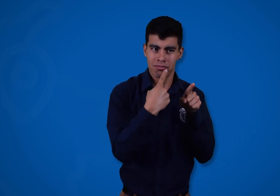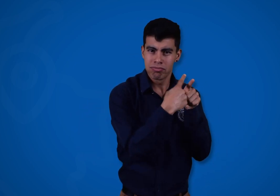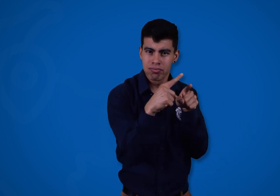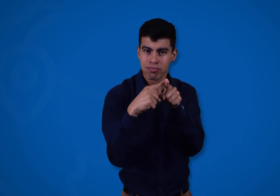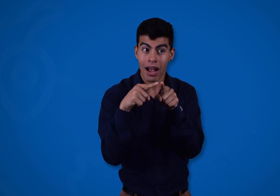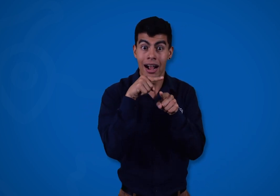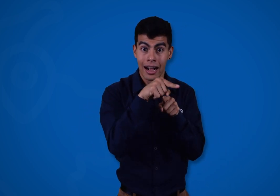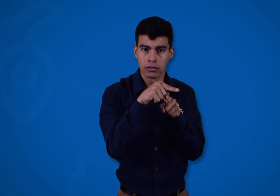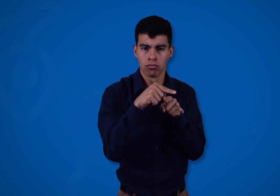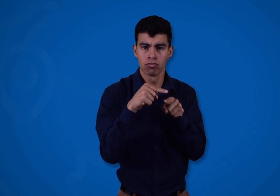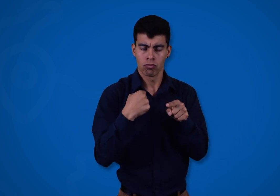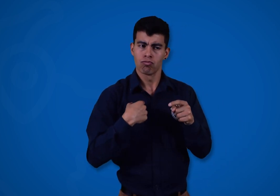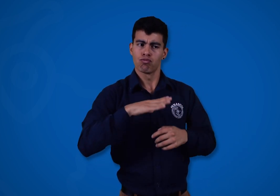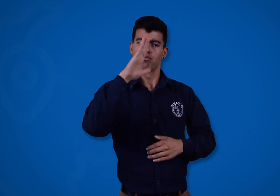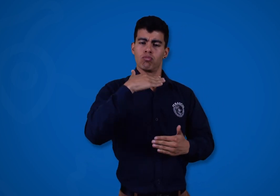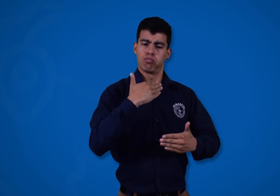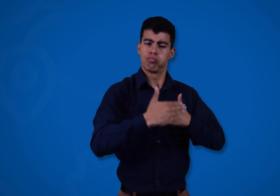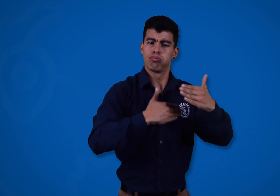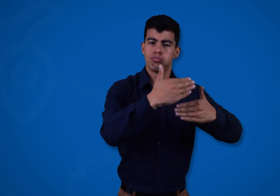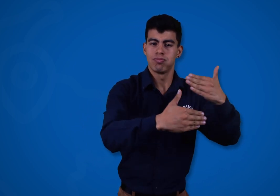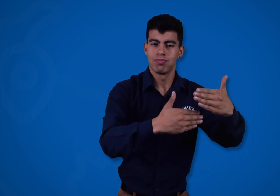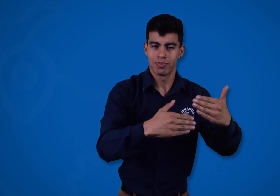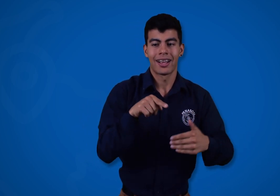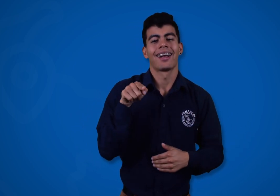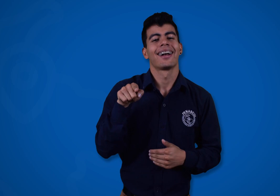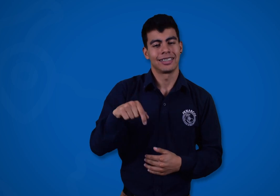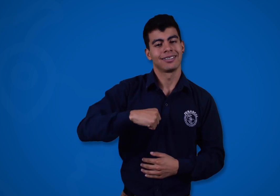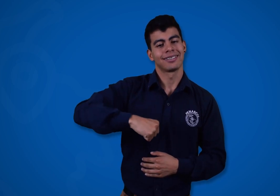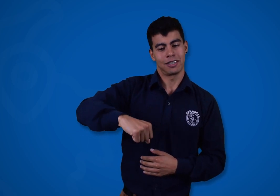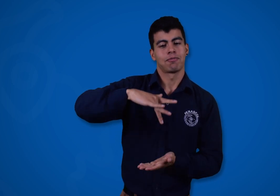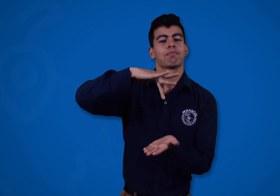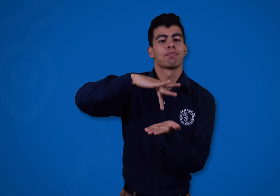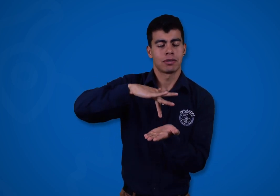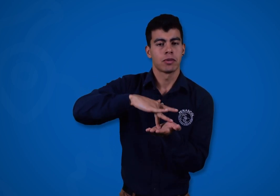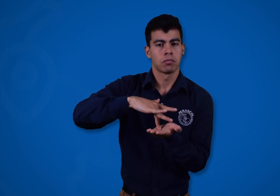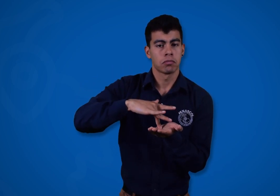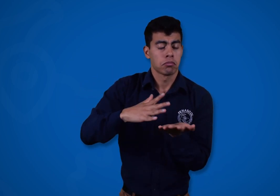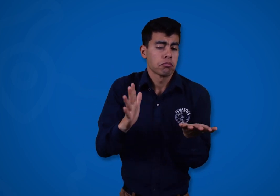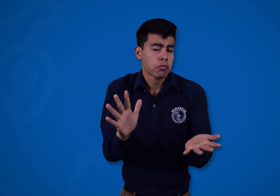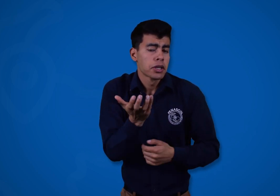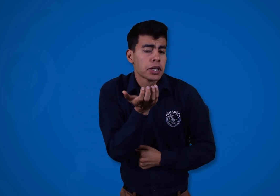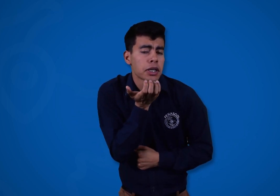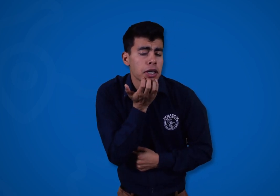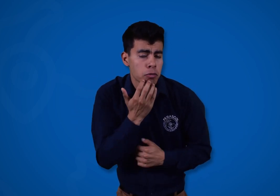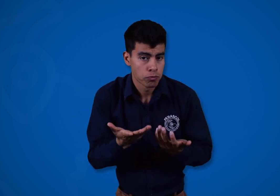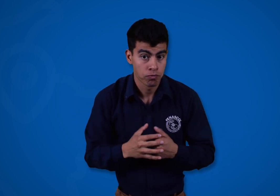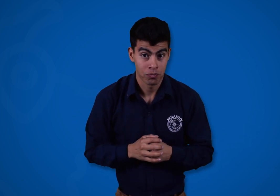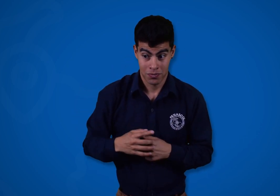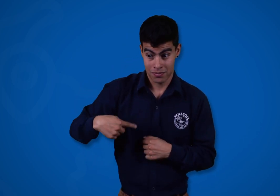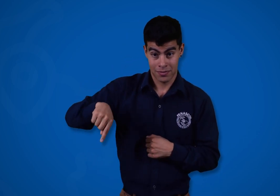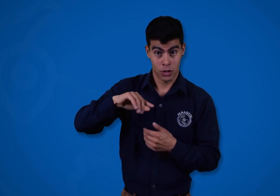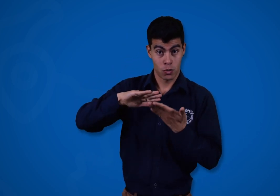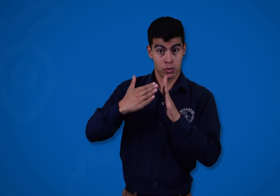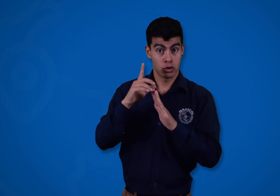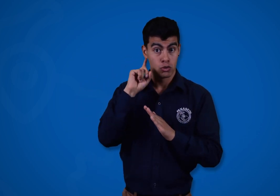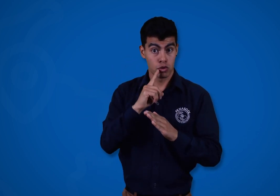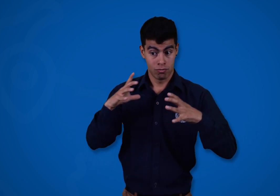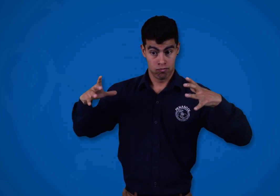Para desempeñar esos cargos, los ciudadanos pueden postularse como candidatos. Eso también hace parte del derecho a la